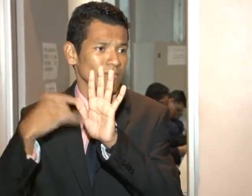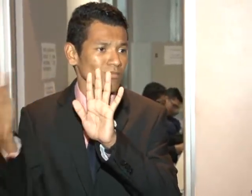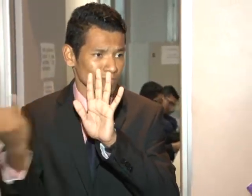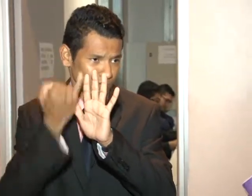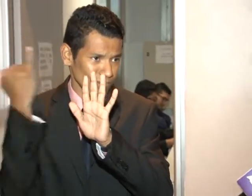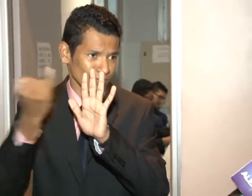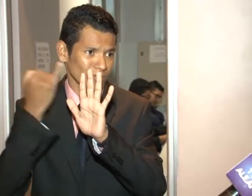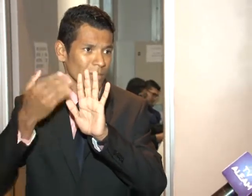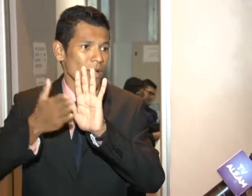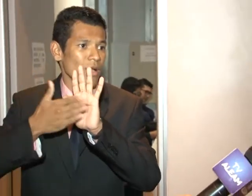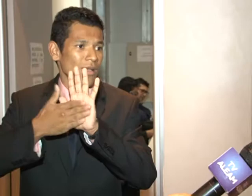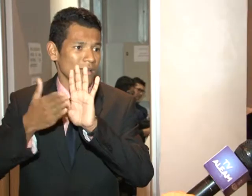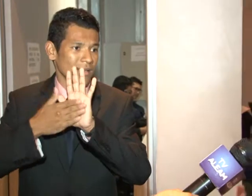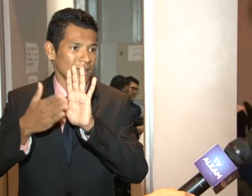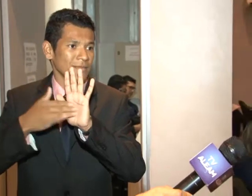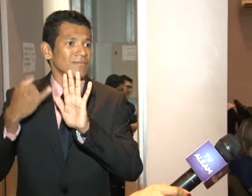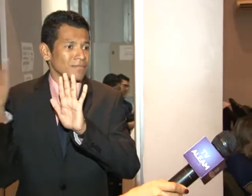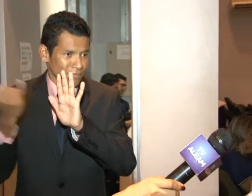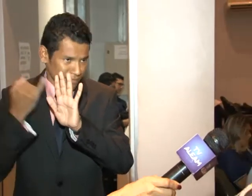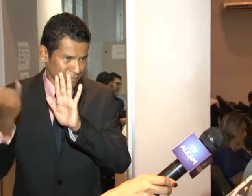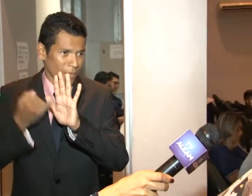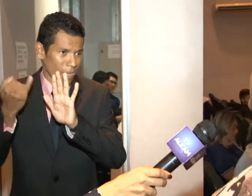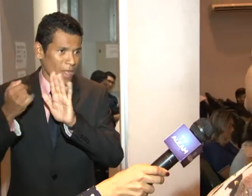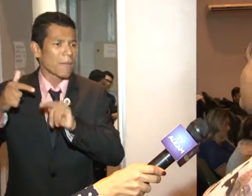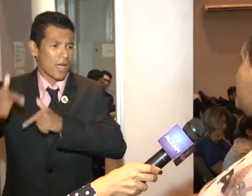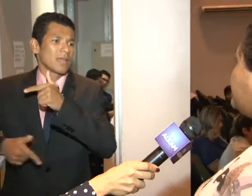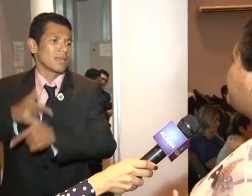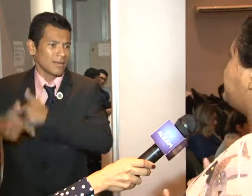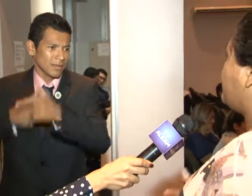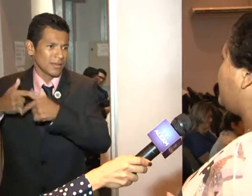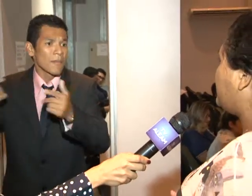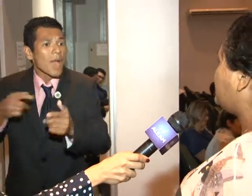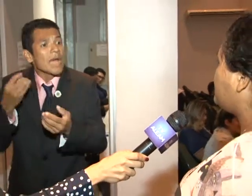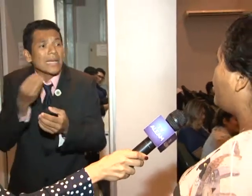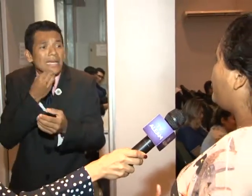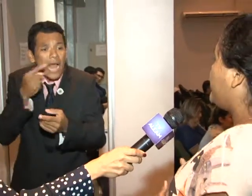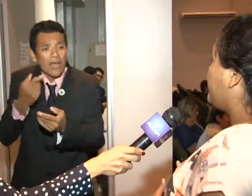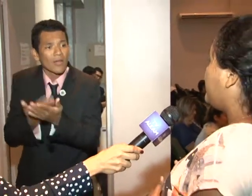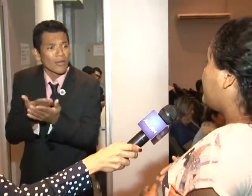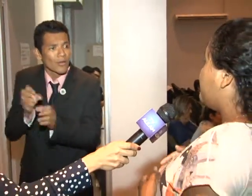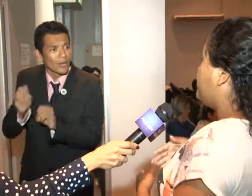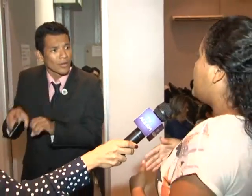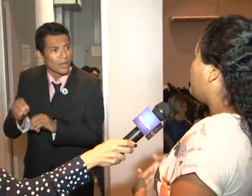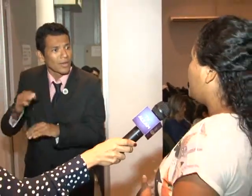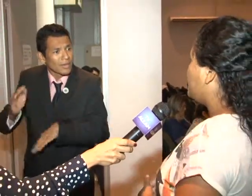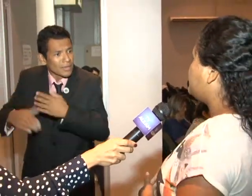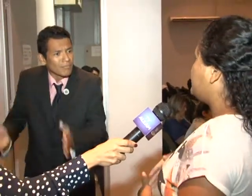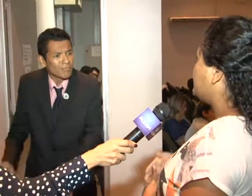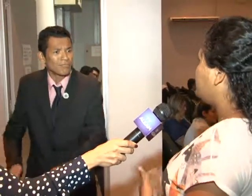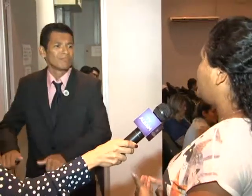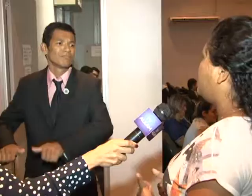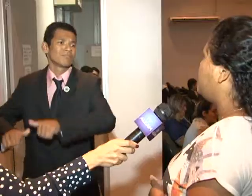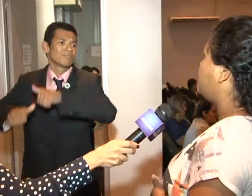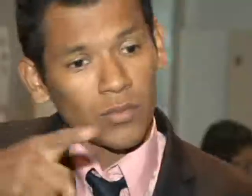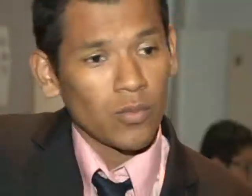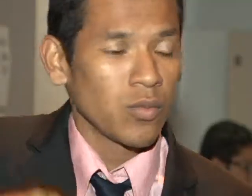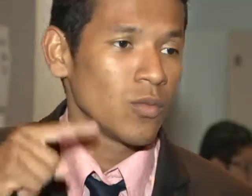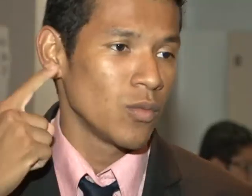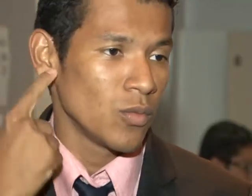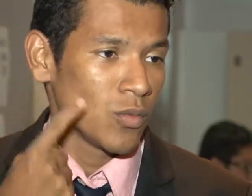essa acessibilidade, Falta respeitar mais, focar mais nessa área. Depois dessa